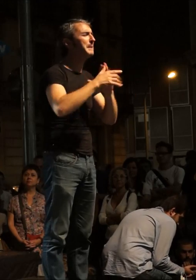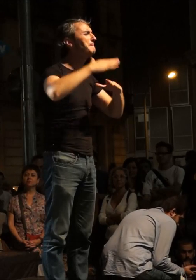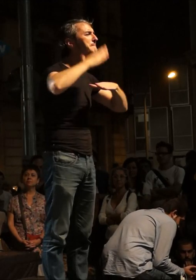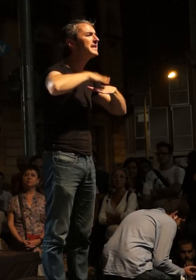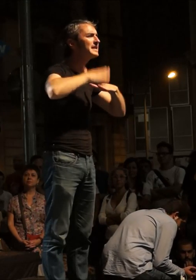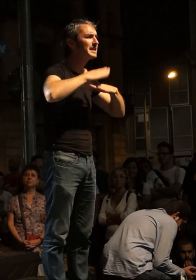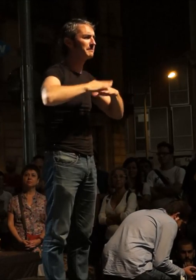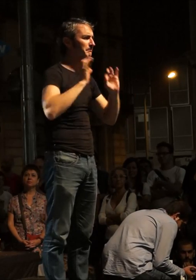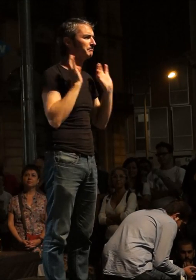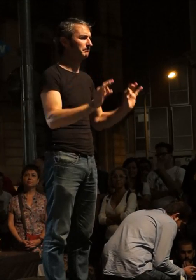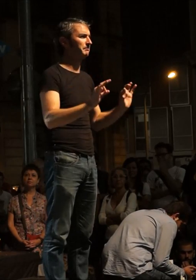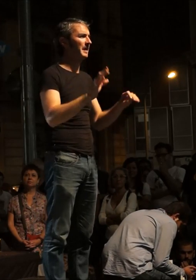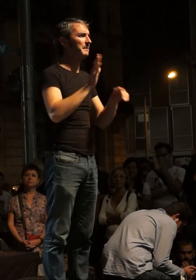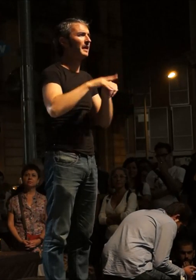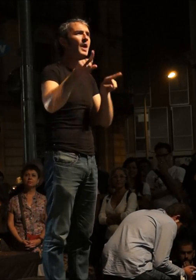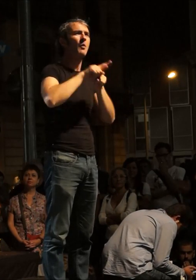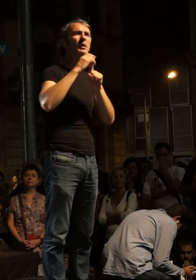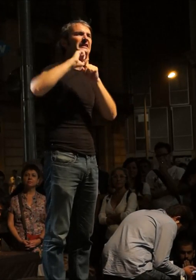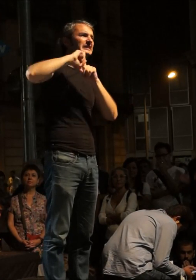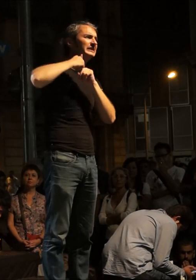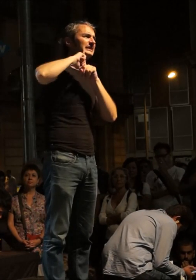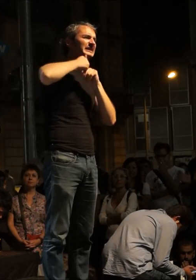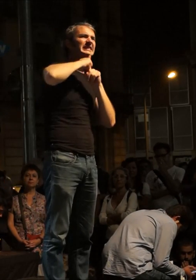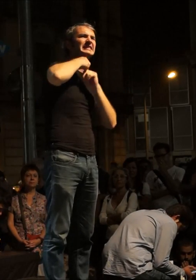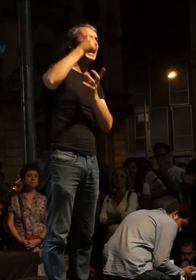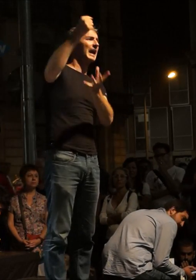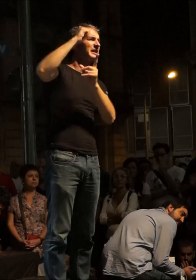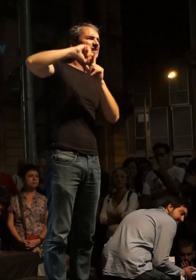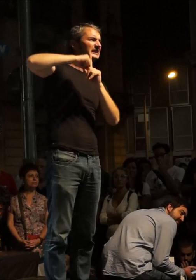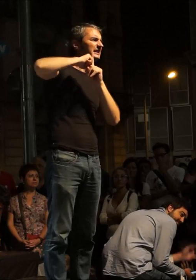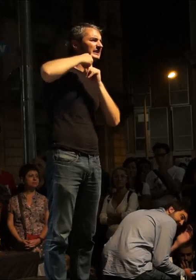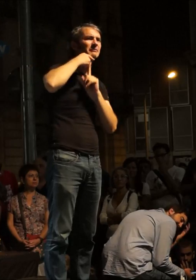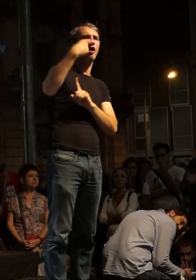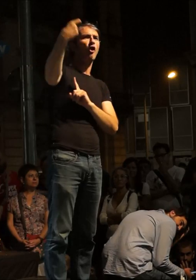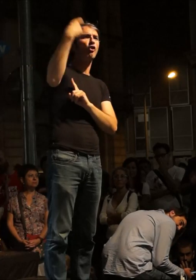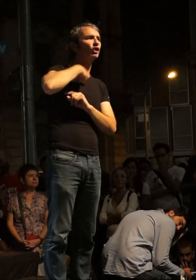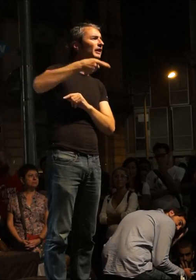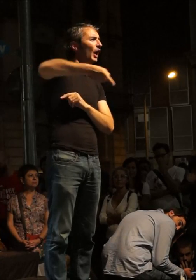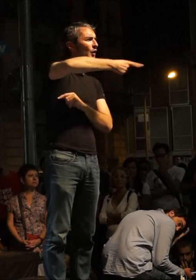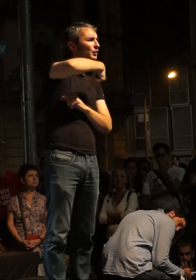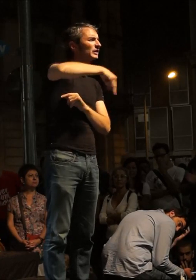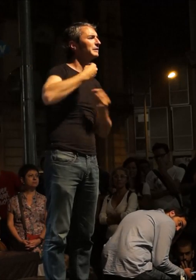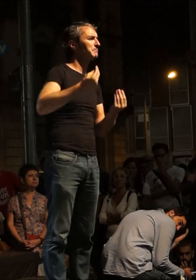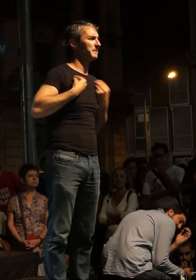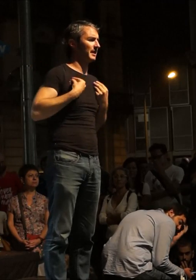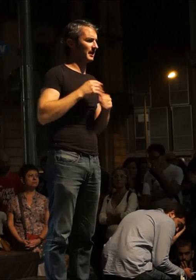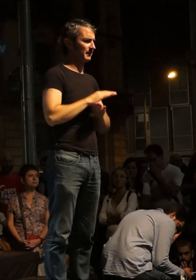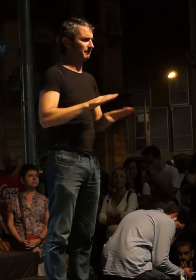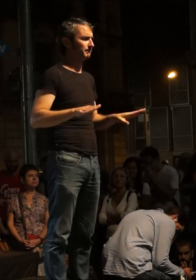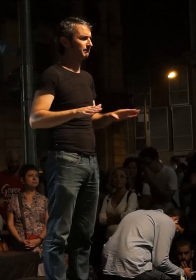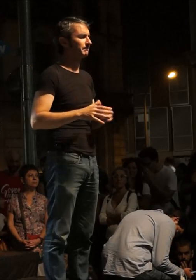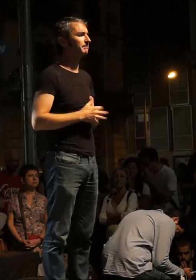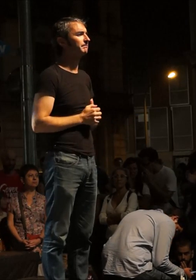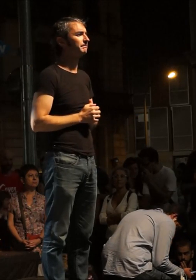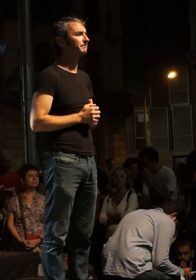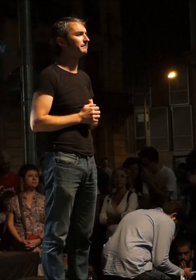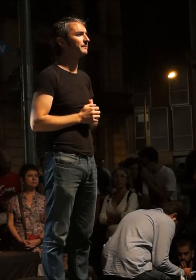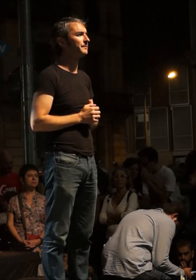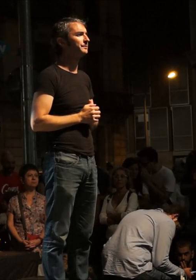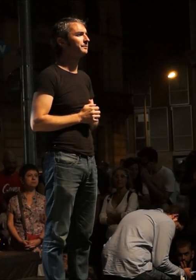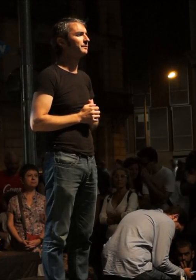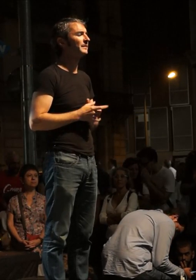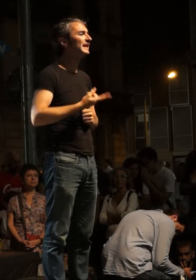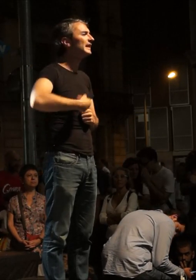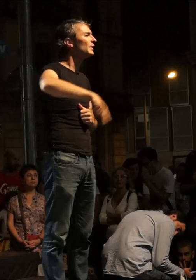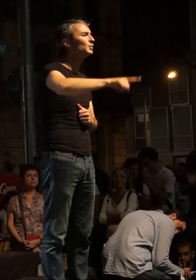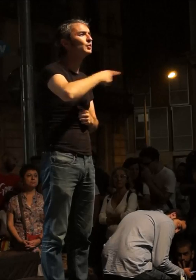mínimes, davant de l'ofensiva més gran que el capitalisme està lluitant contra les nostres pides. I no ens